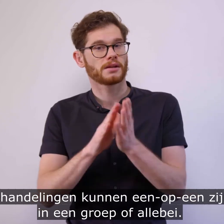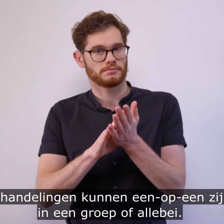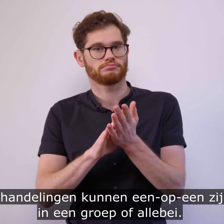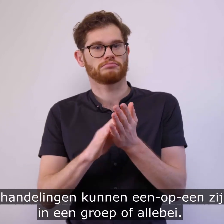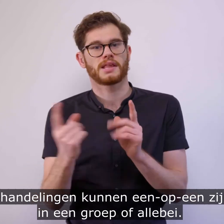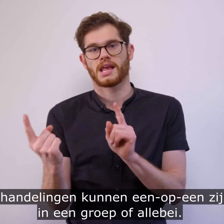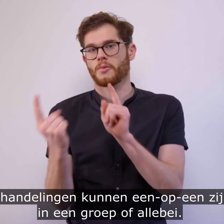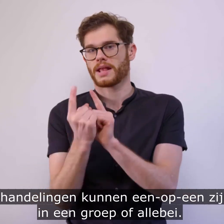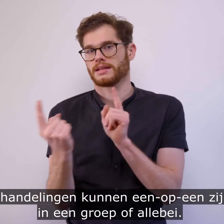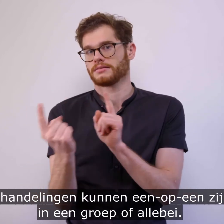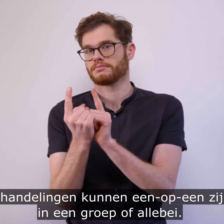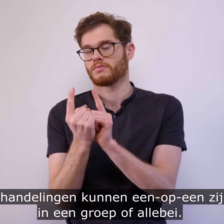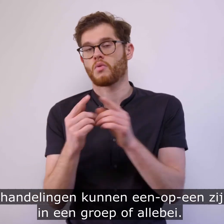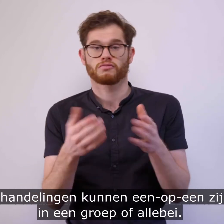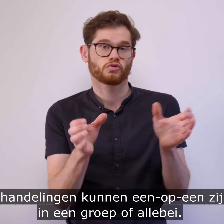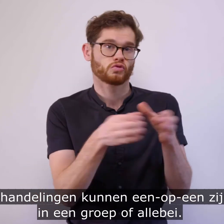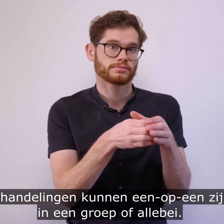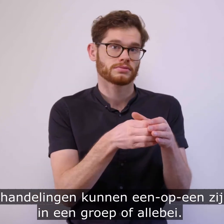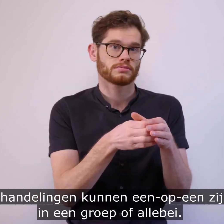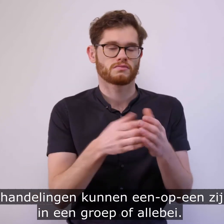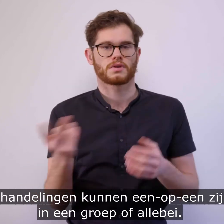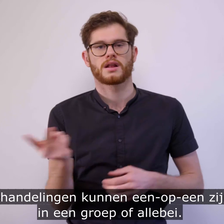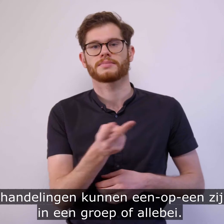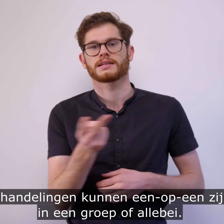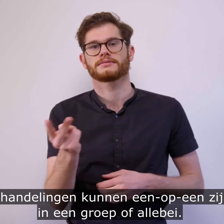Behandelingen kunnen één op één zijn, in een groep of allebei.